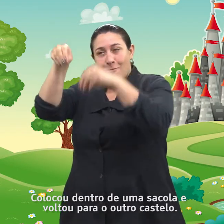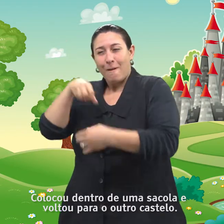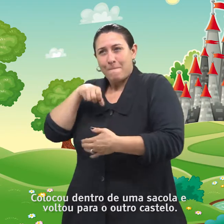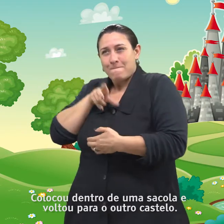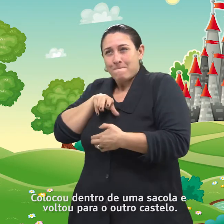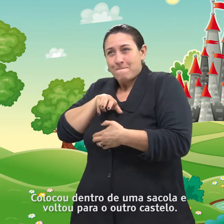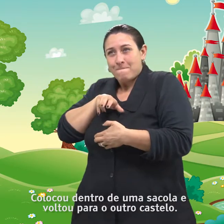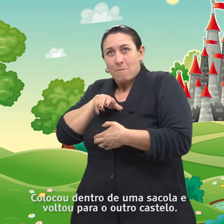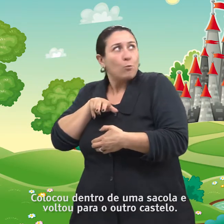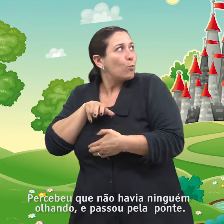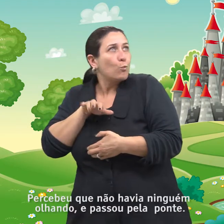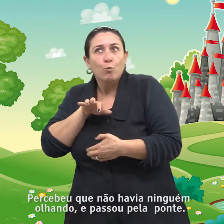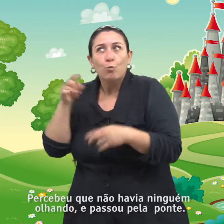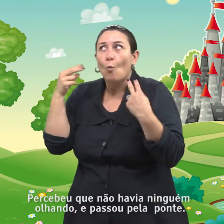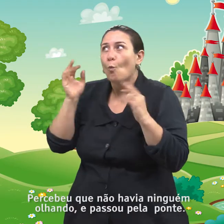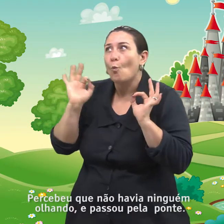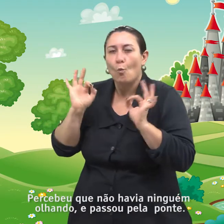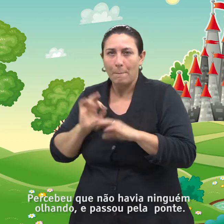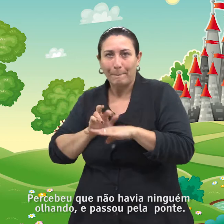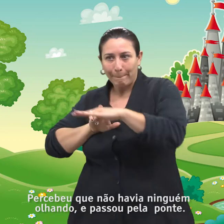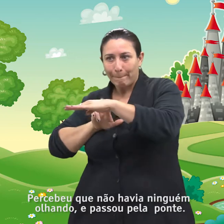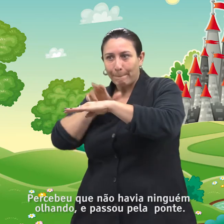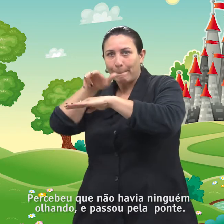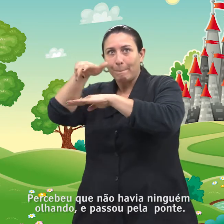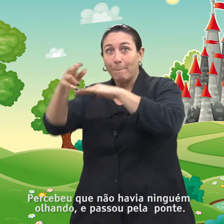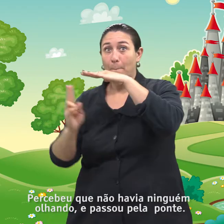o outro castelo. Codalizia fez desenhos.